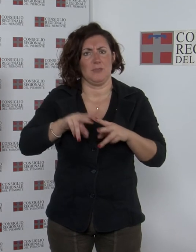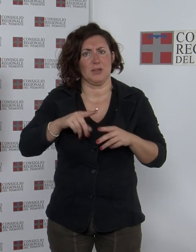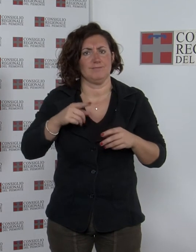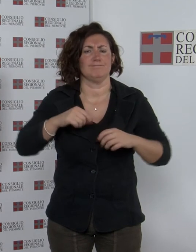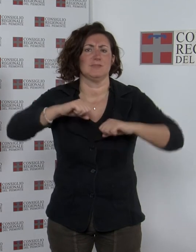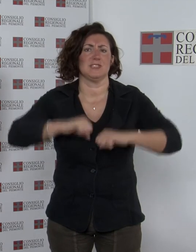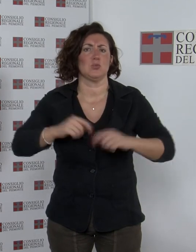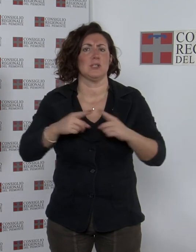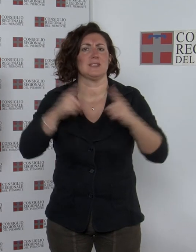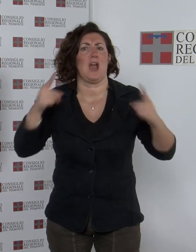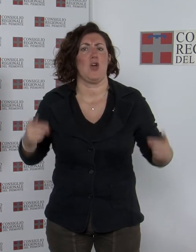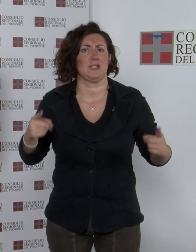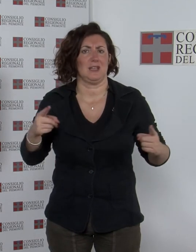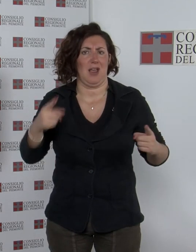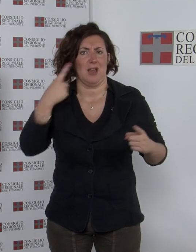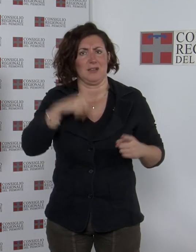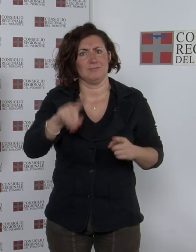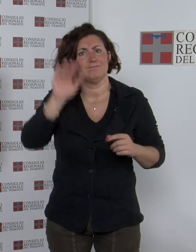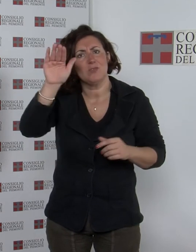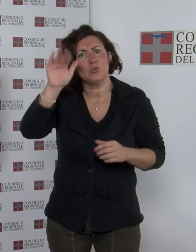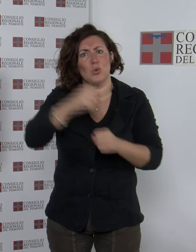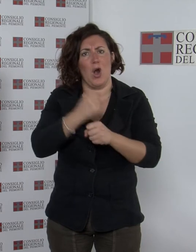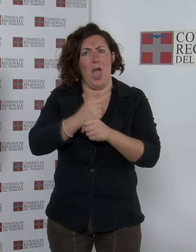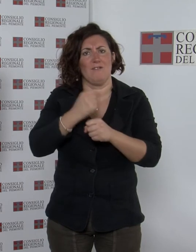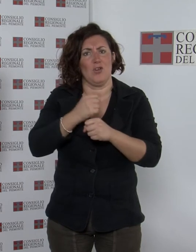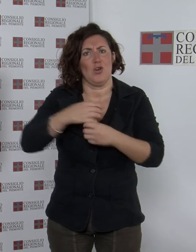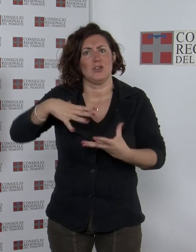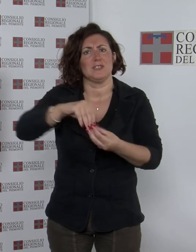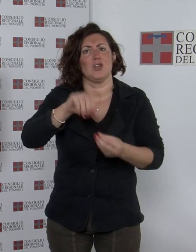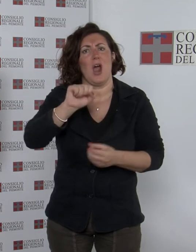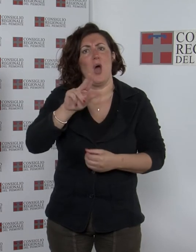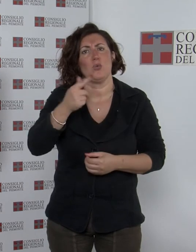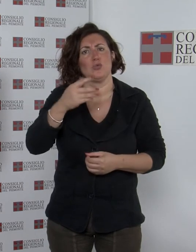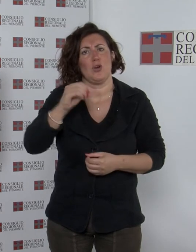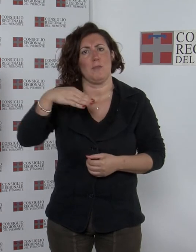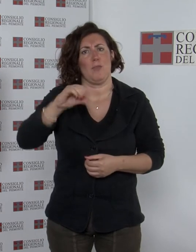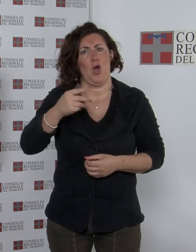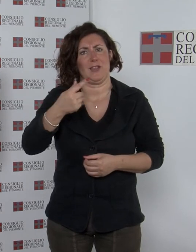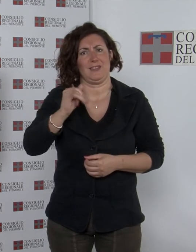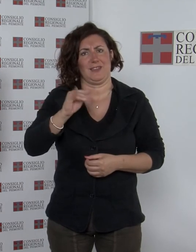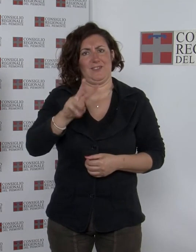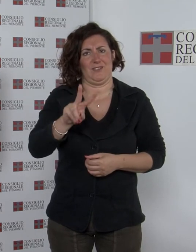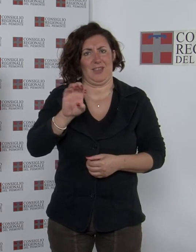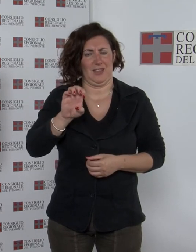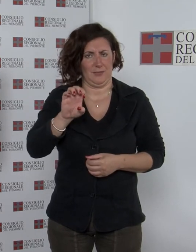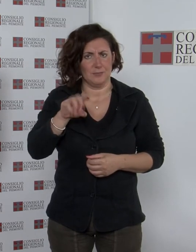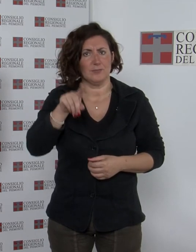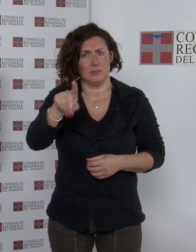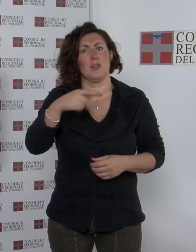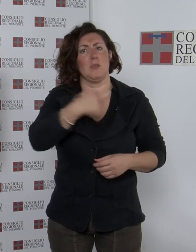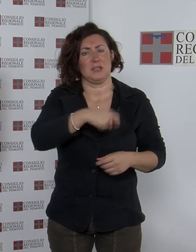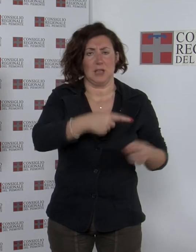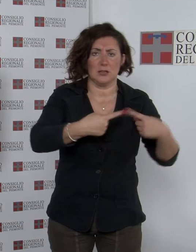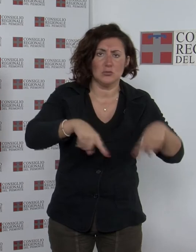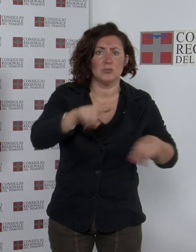in piemonte nel settore automotive sul tema sono intervenuti con una comunicazione il presidente della giunta e l'assessore al lavoro la